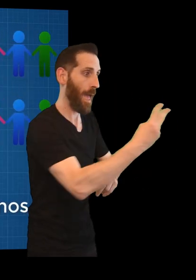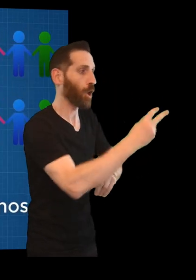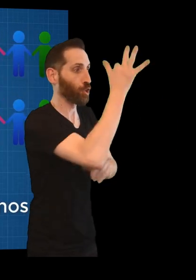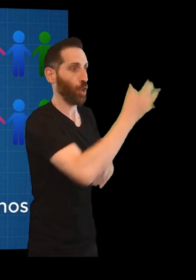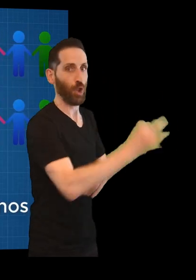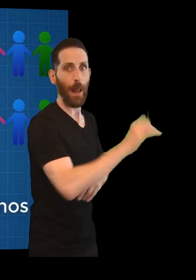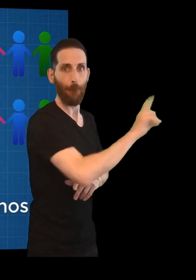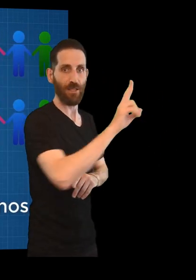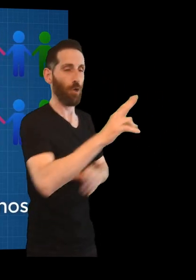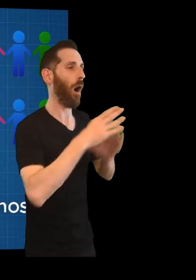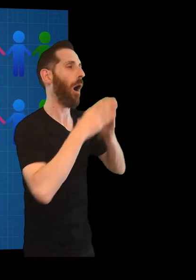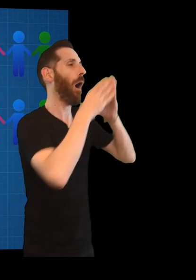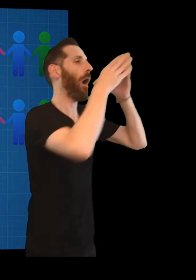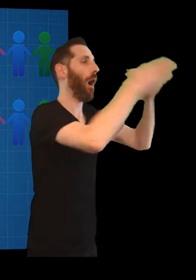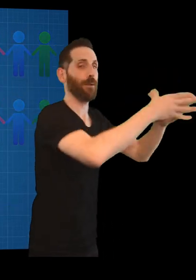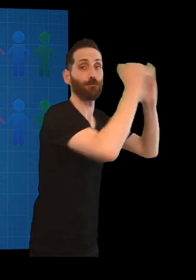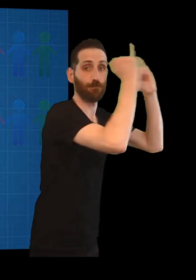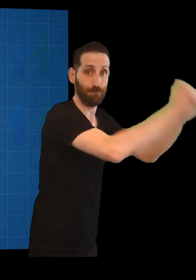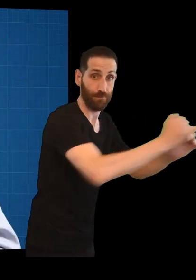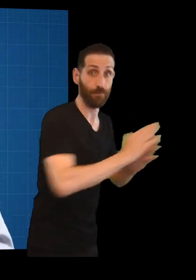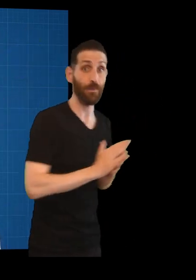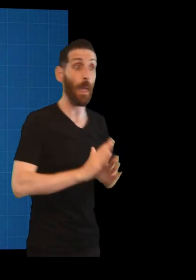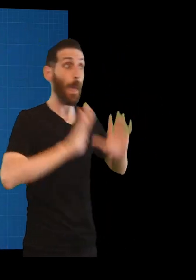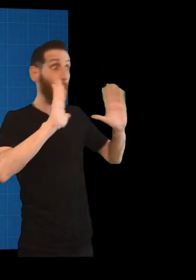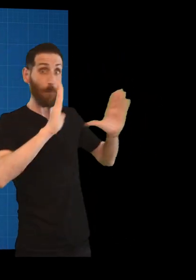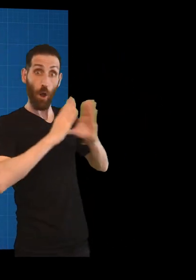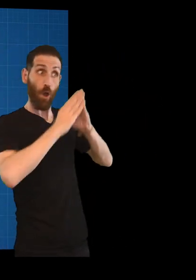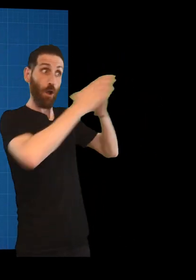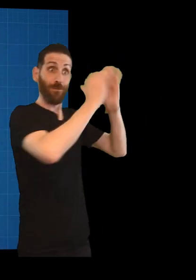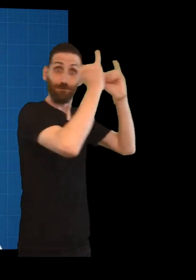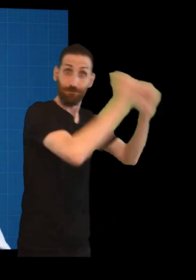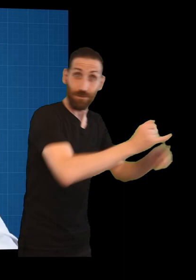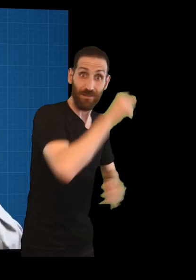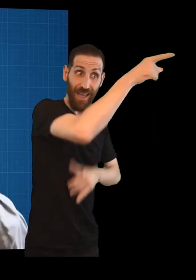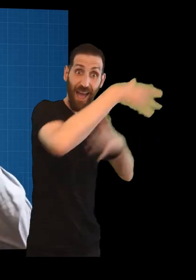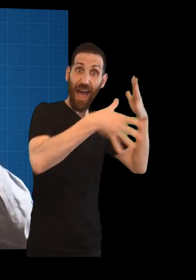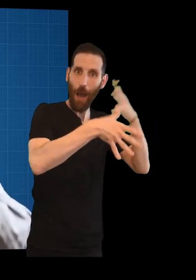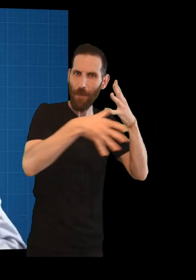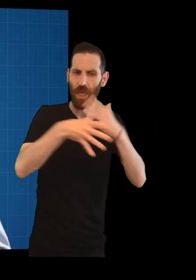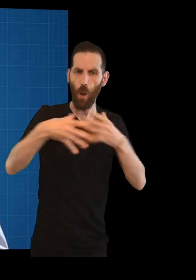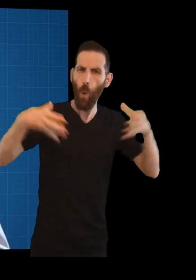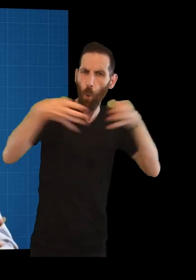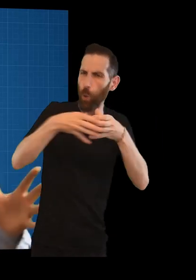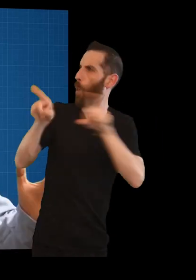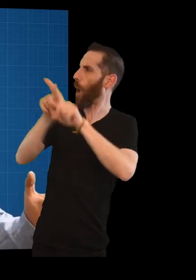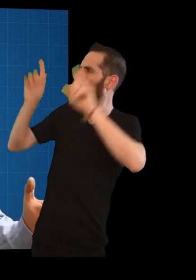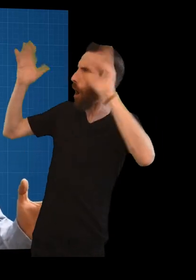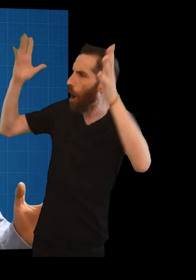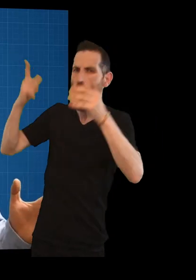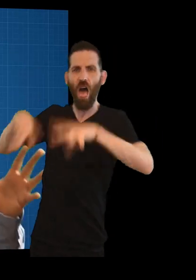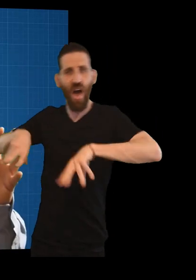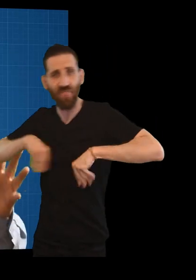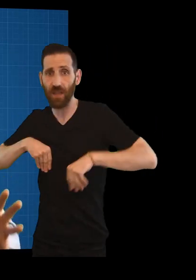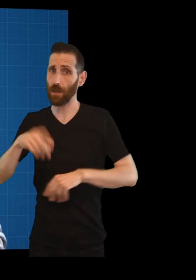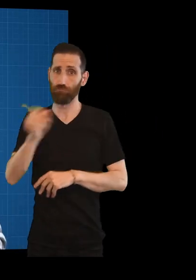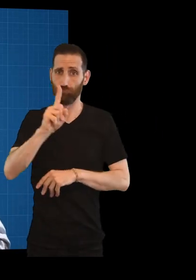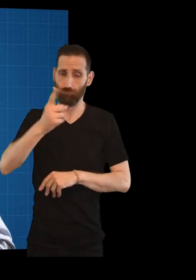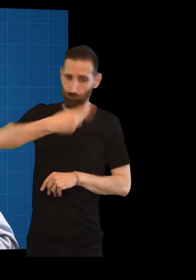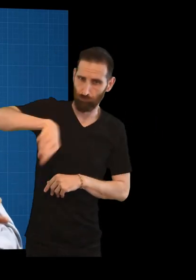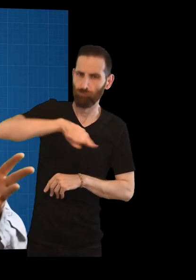chegar ao seu destino. Non vos pensedes que a vacinación foi recibida con os brazos abertos ali